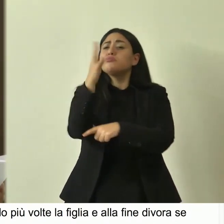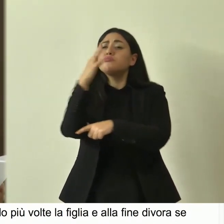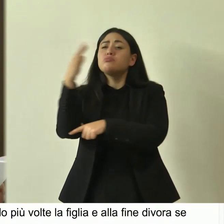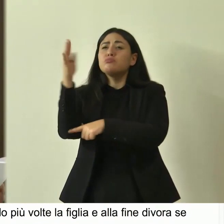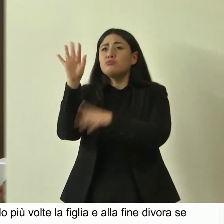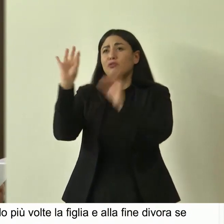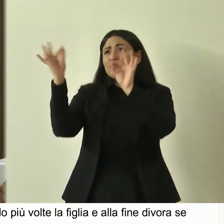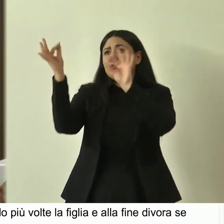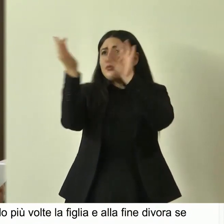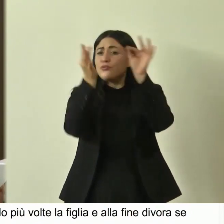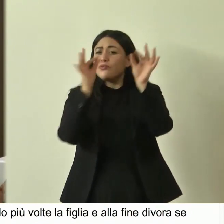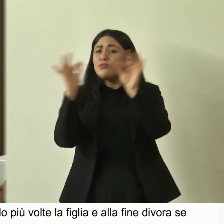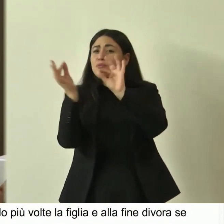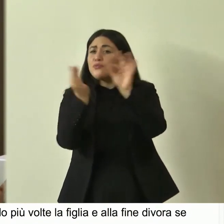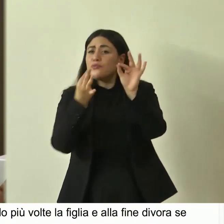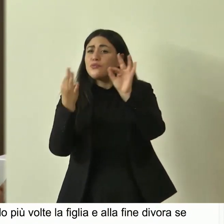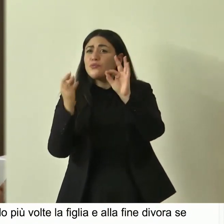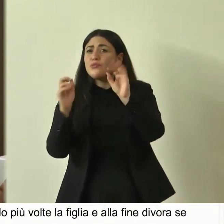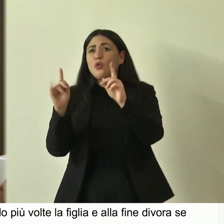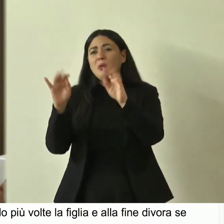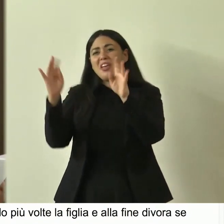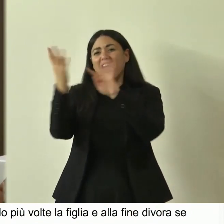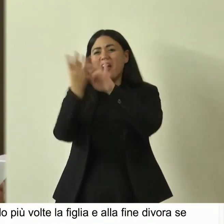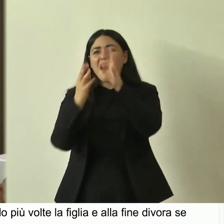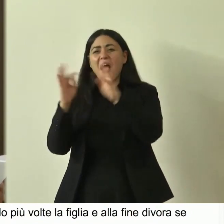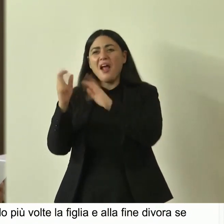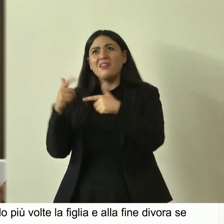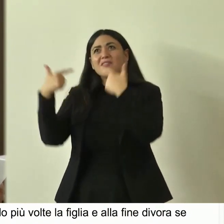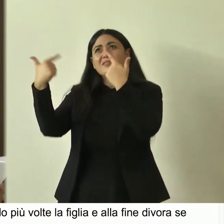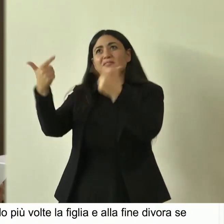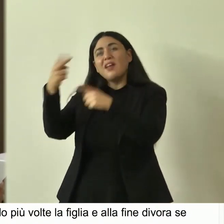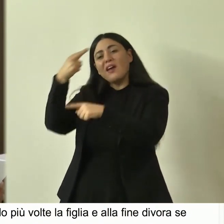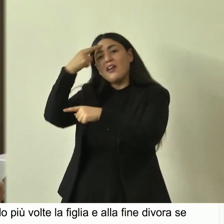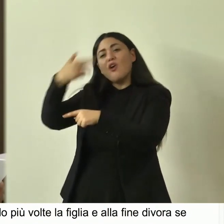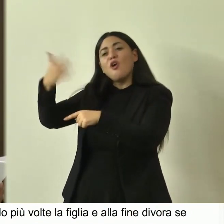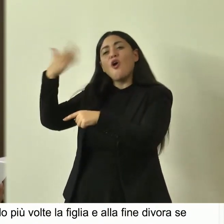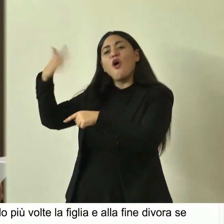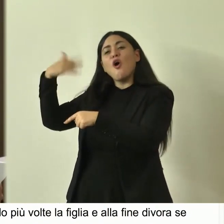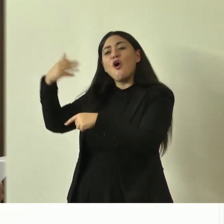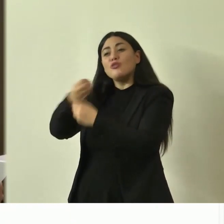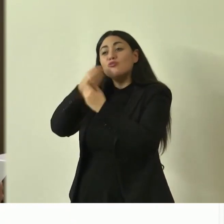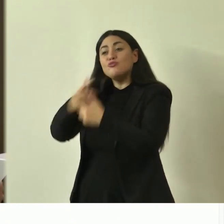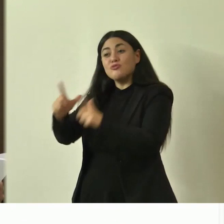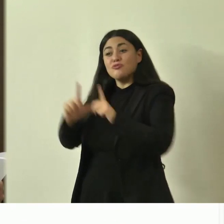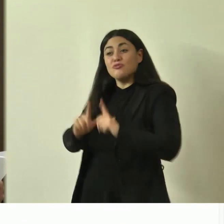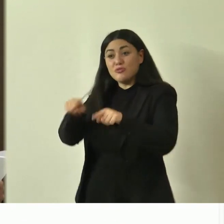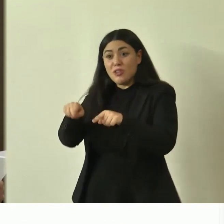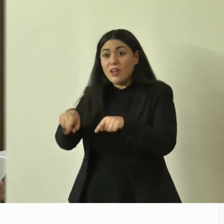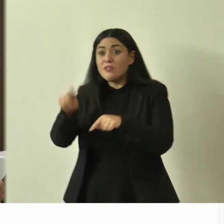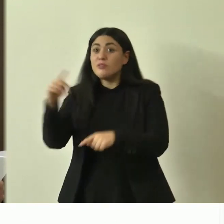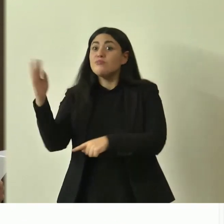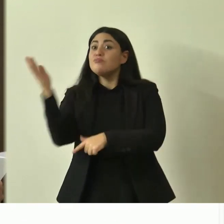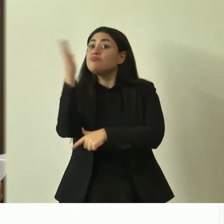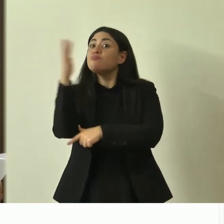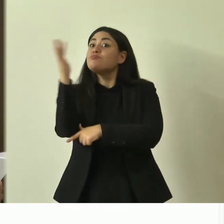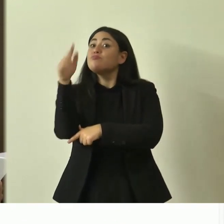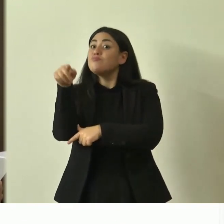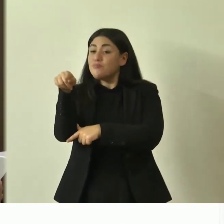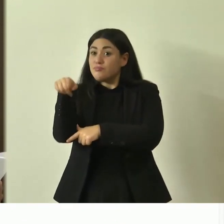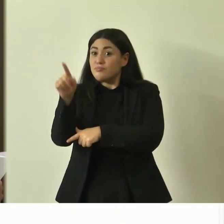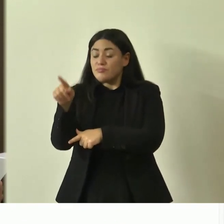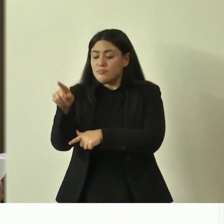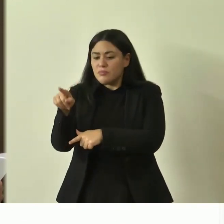nastrini di ex voto e di ghirlande a ricordo di grazie ricevute. Ai suoi piedi un'infinità di volte